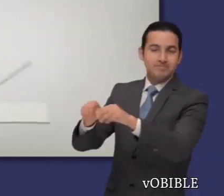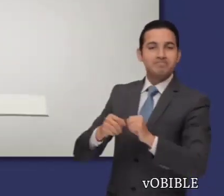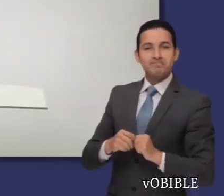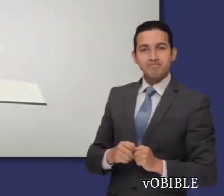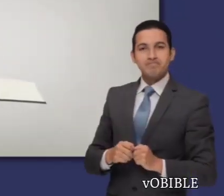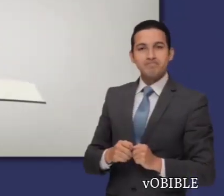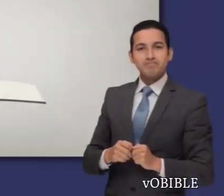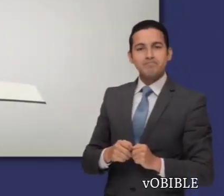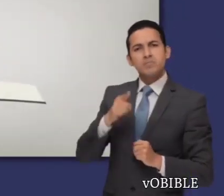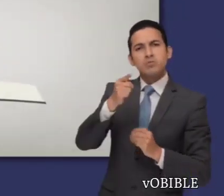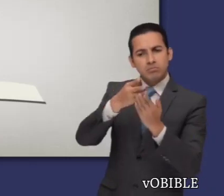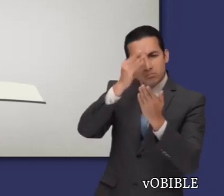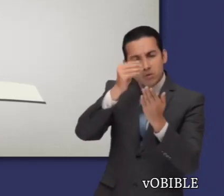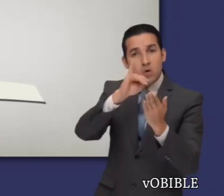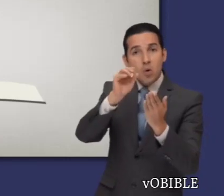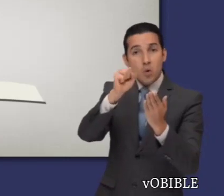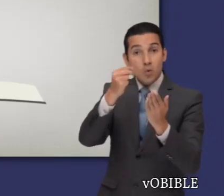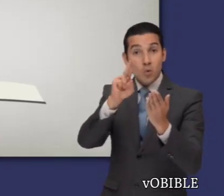Cuando lea el libro de Josué,